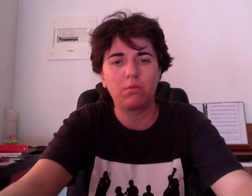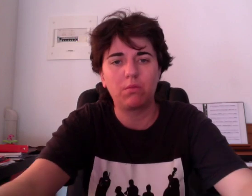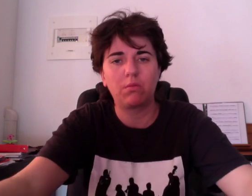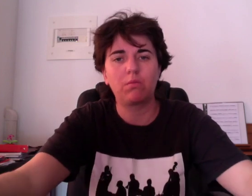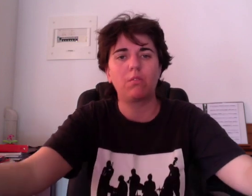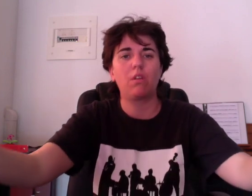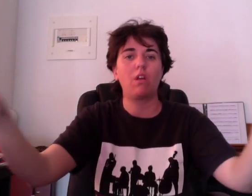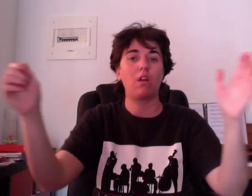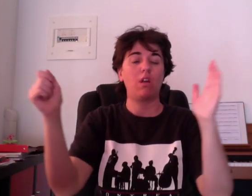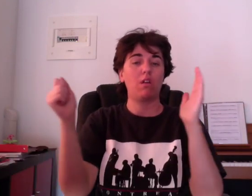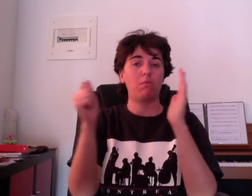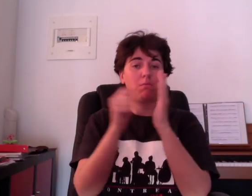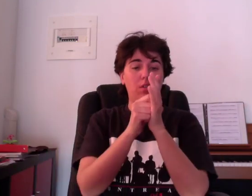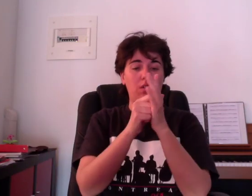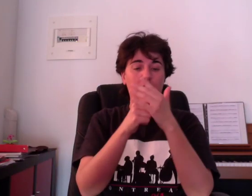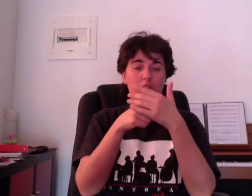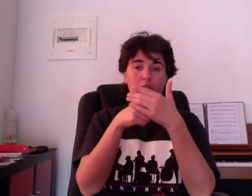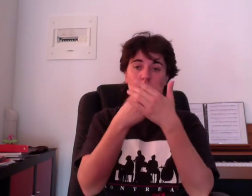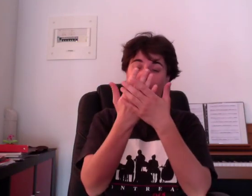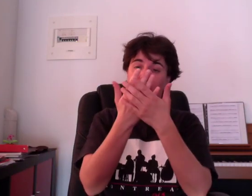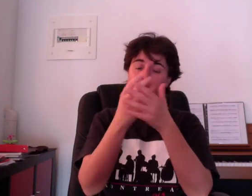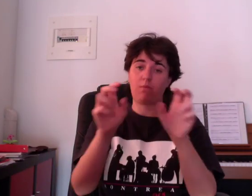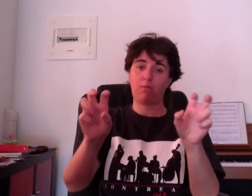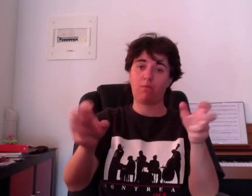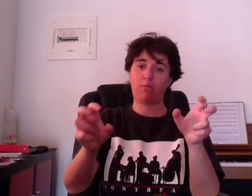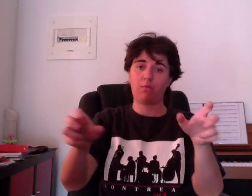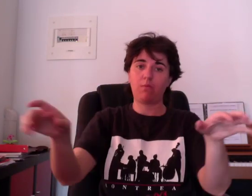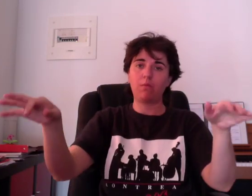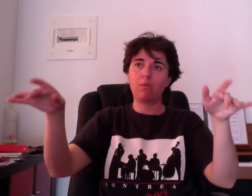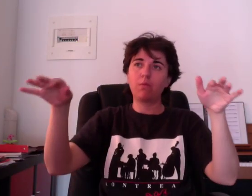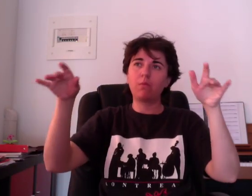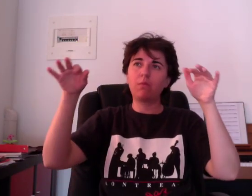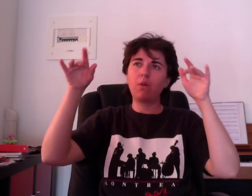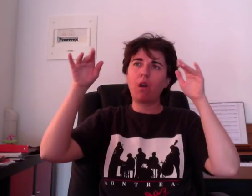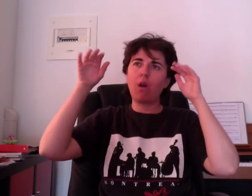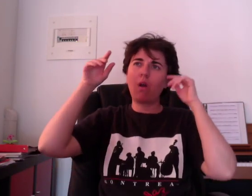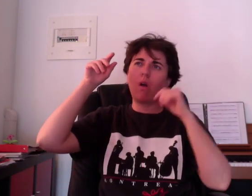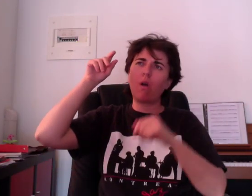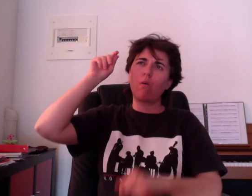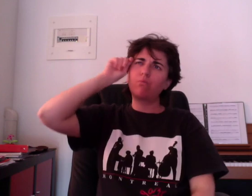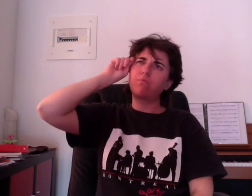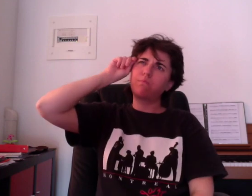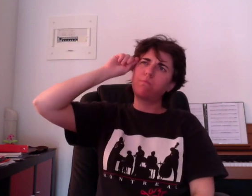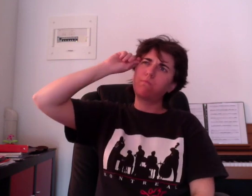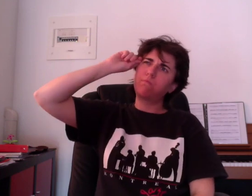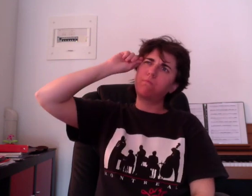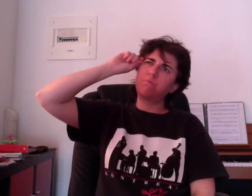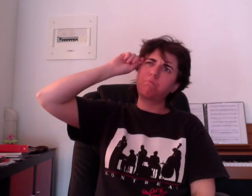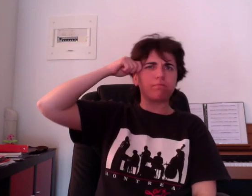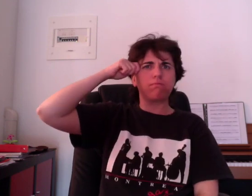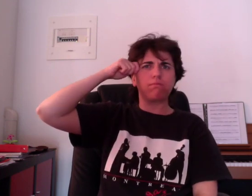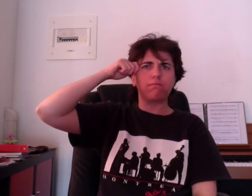Un matin j'ai fri perpète en ouvrant la radio